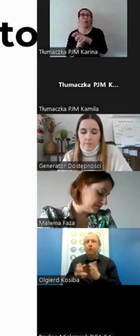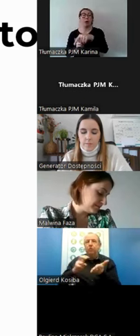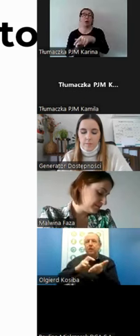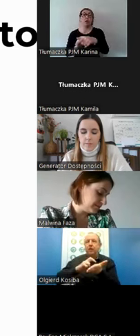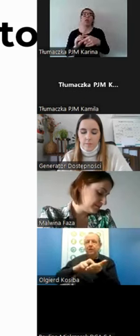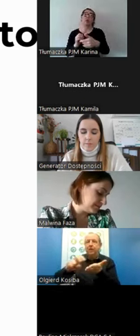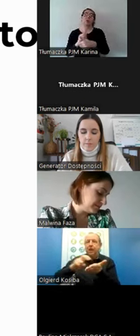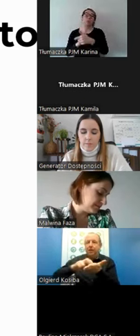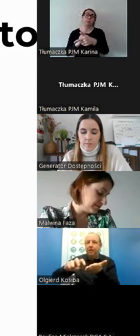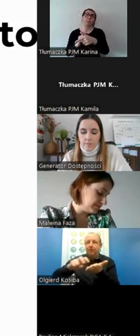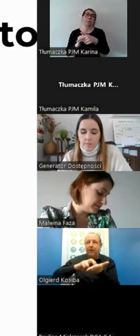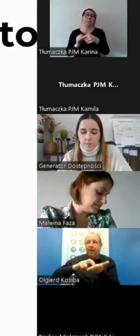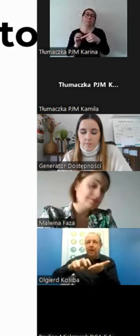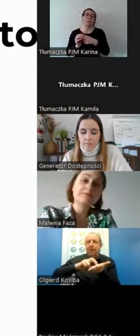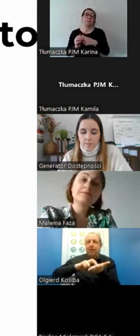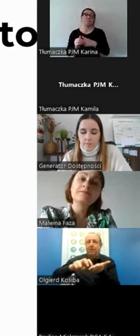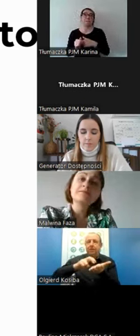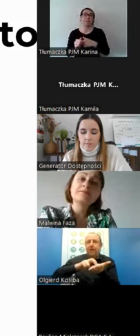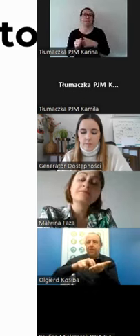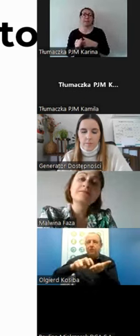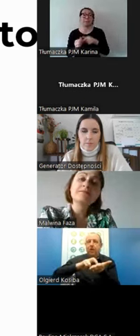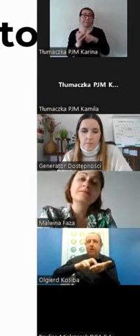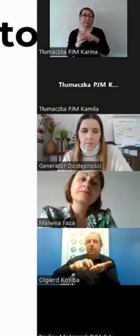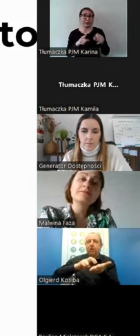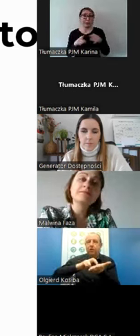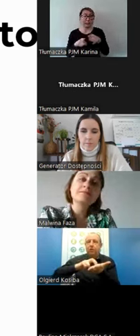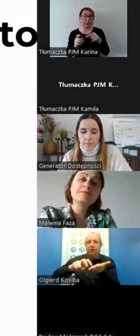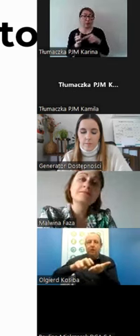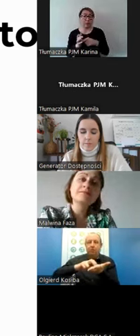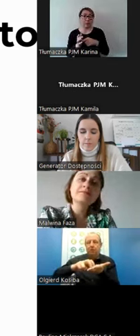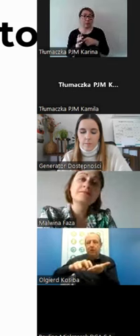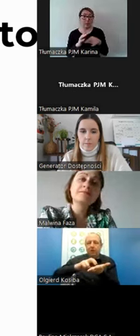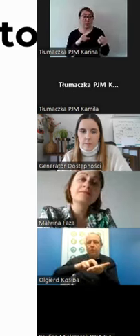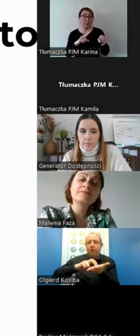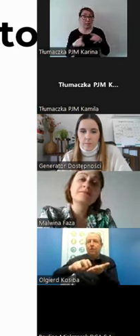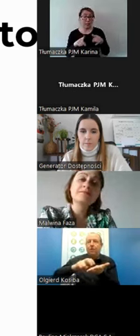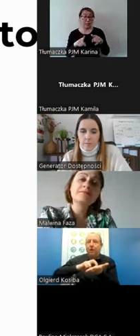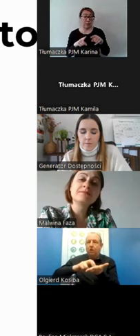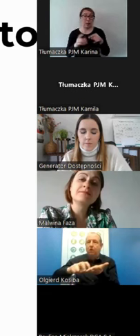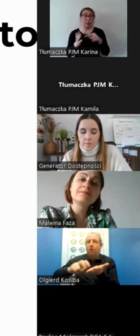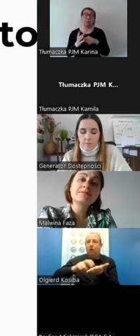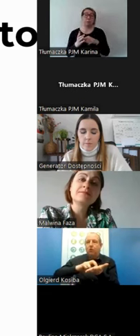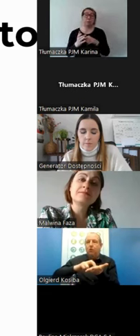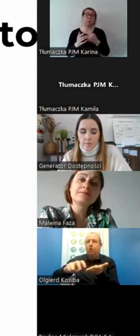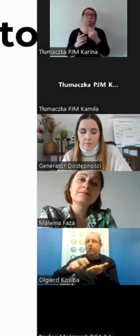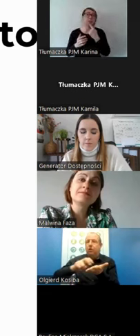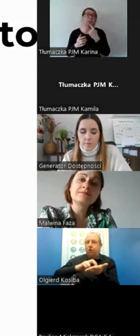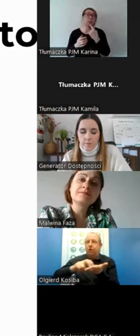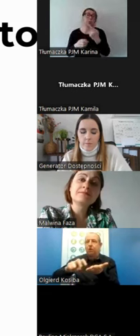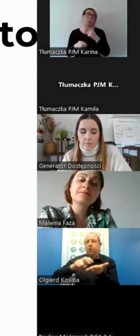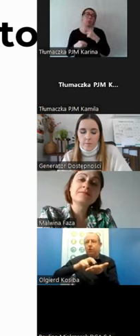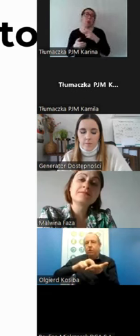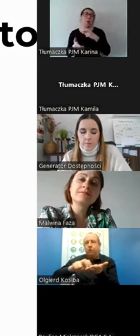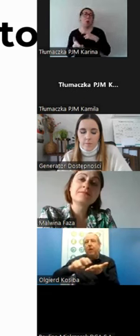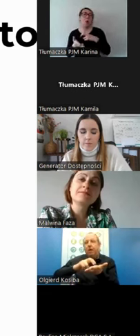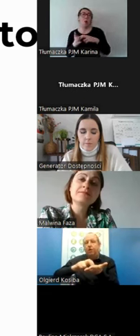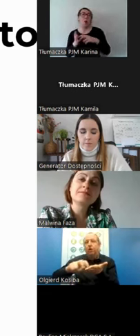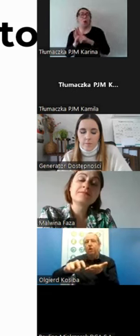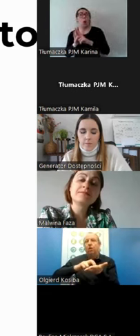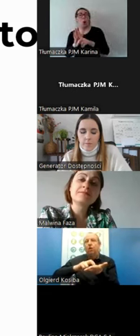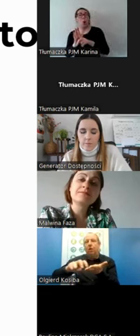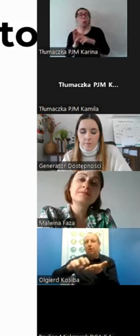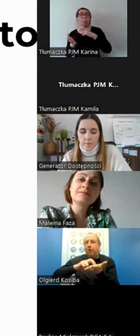obowiązków ten znak. I ten znak, słuchajcie, jest definiowany jako chodzić, iść, iść